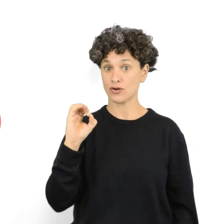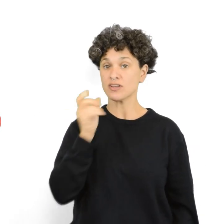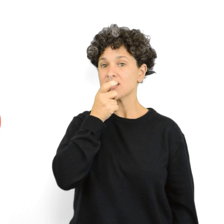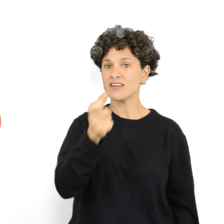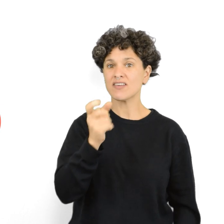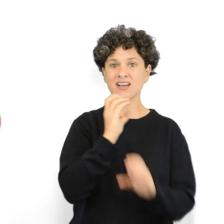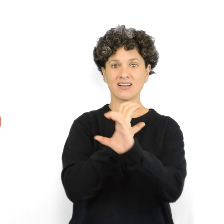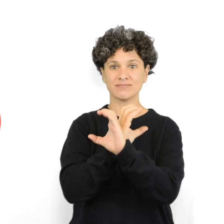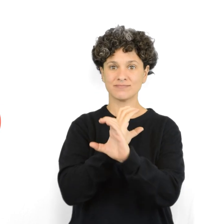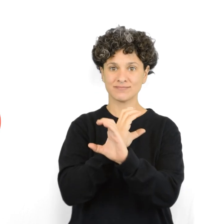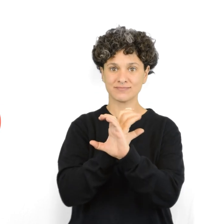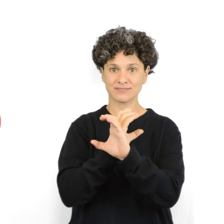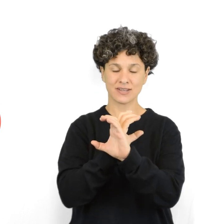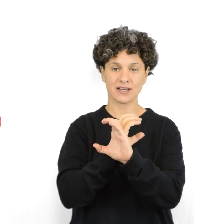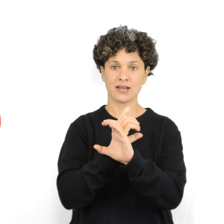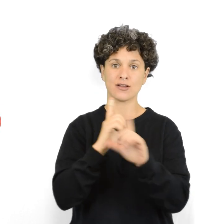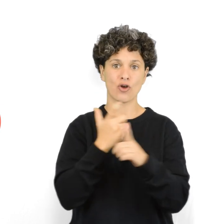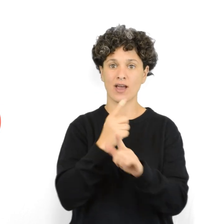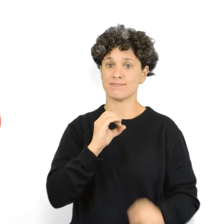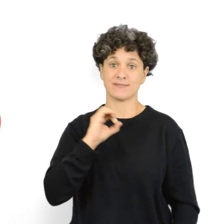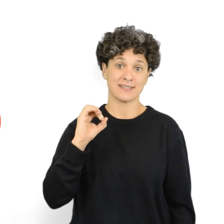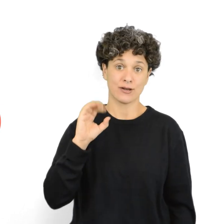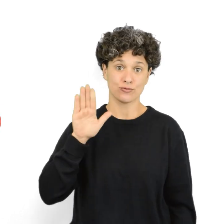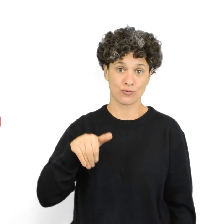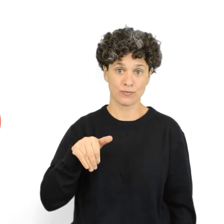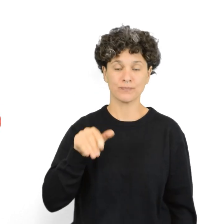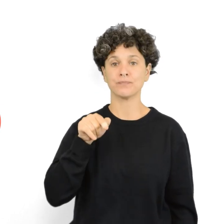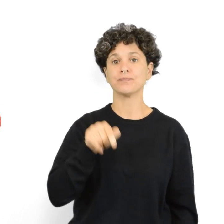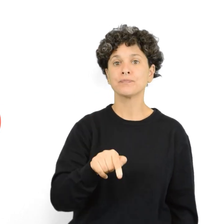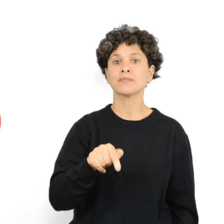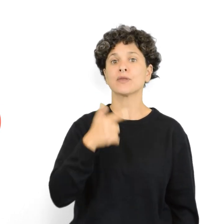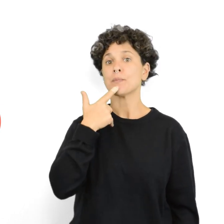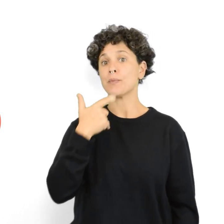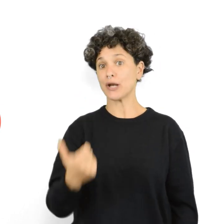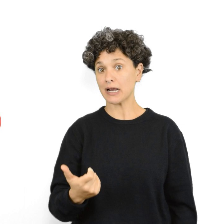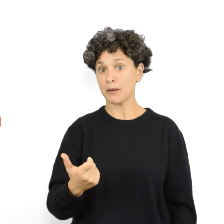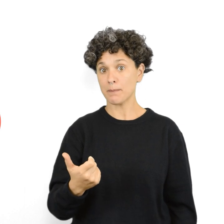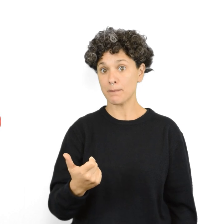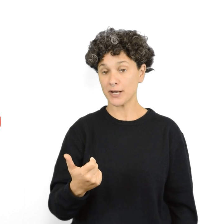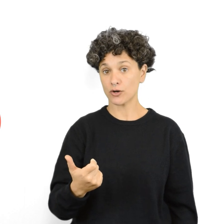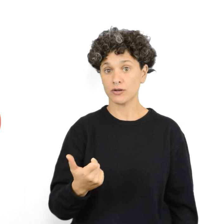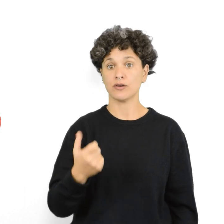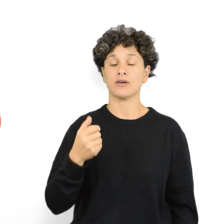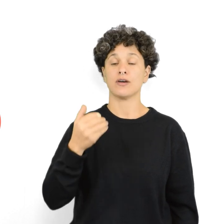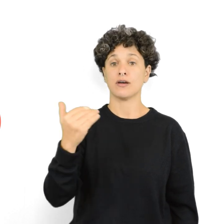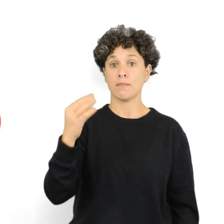Las moléculas que no presentan regiones con cargas parciales son apolares. Ejemplo, molécula de oxígeno.